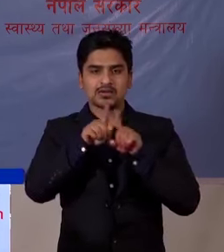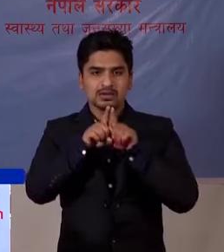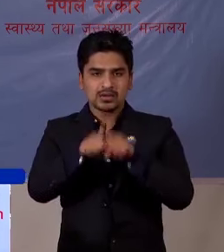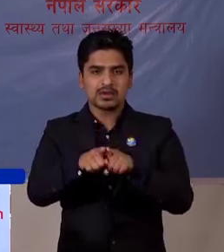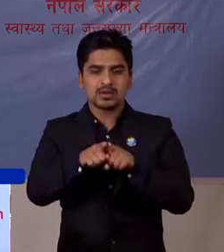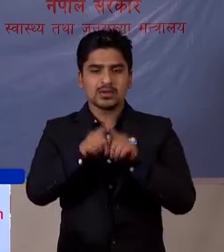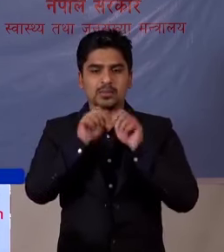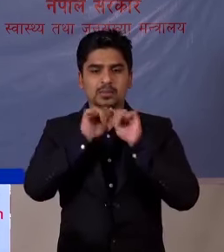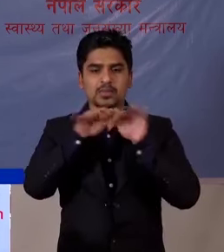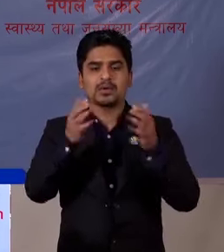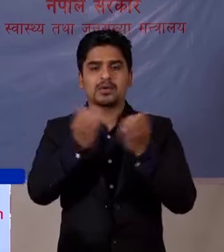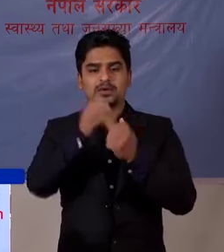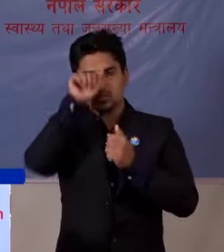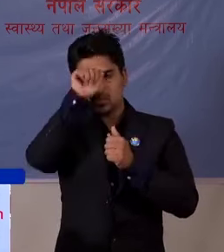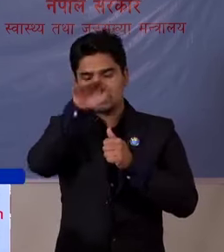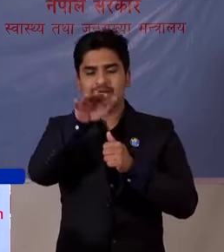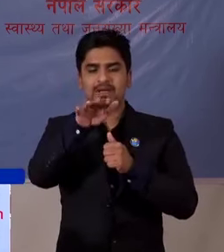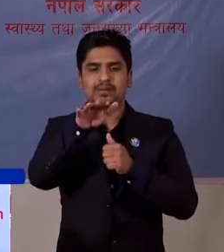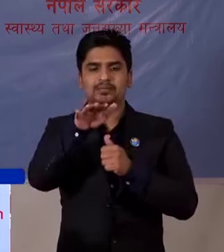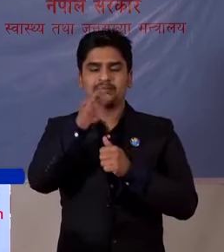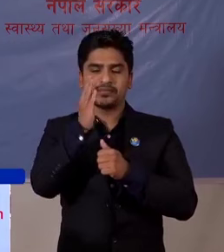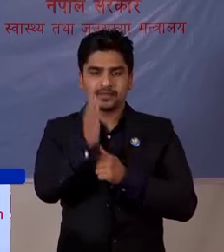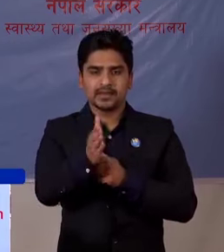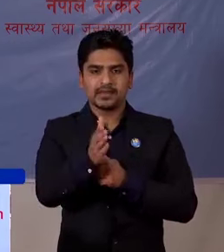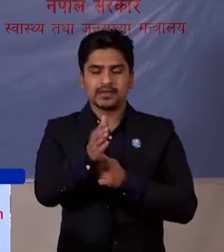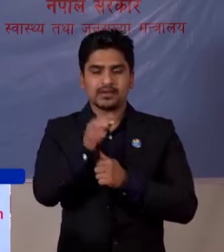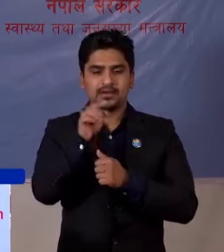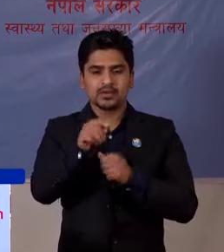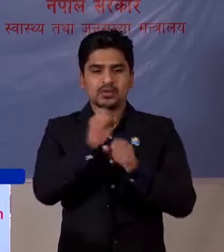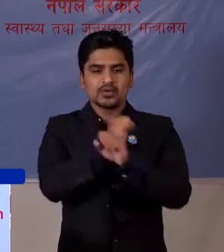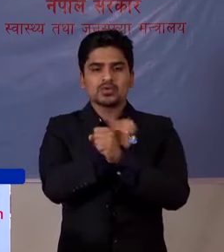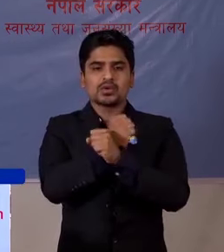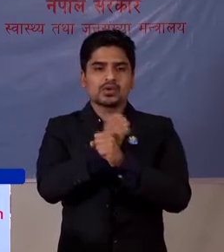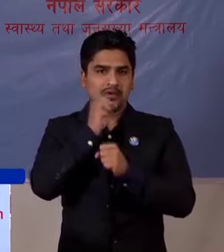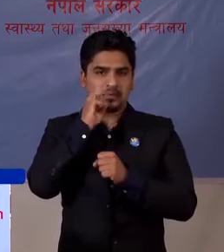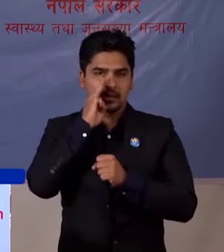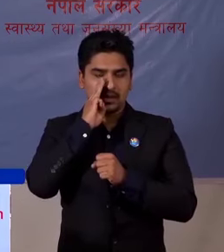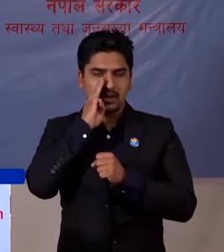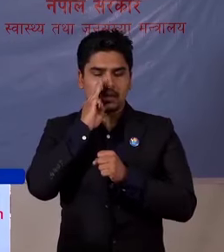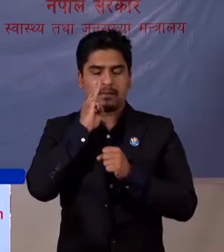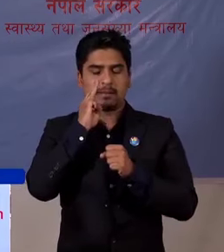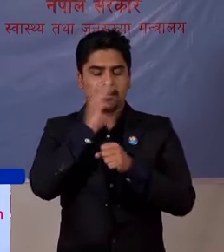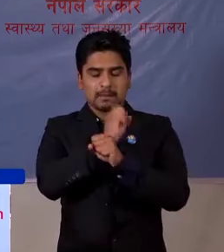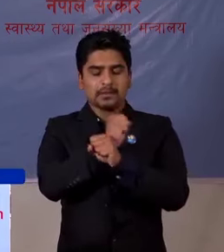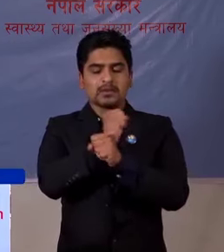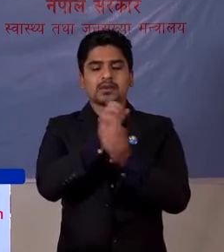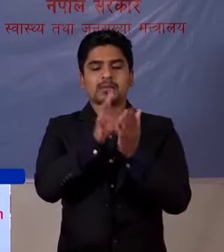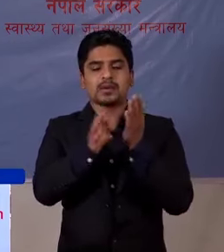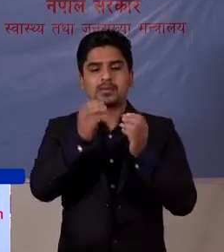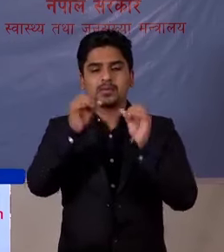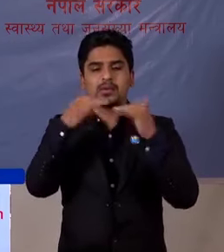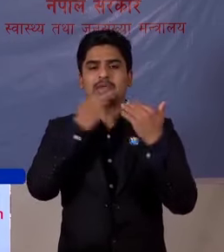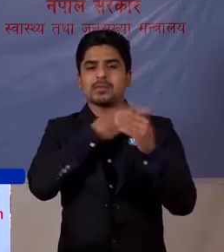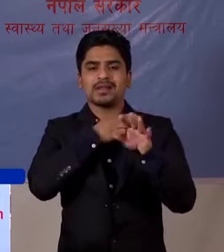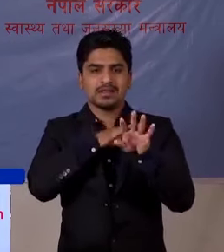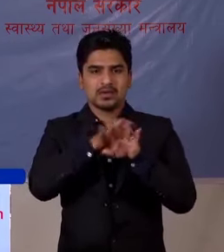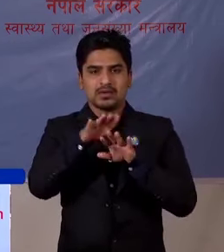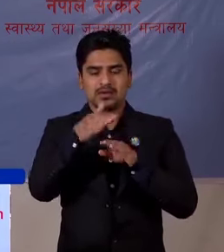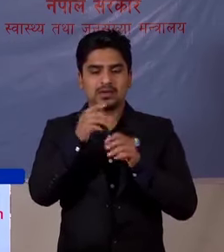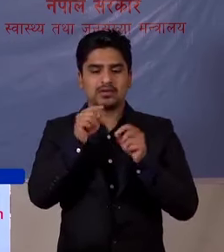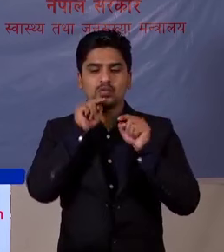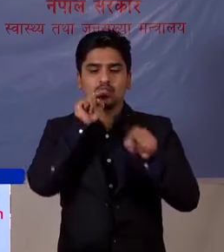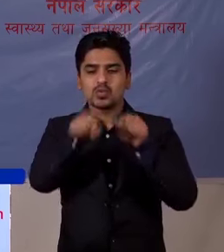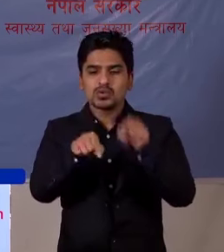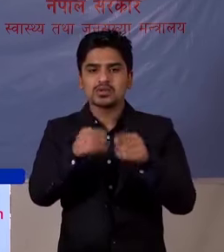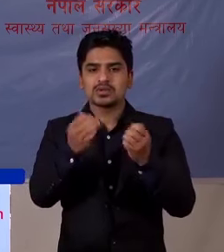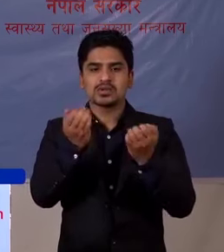प्रभागरियेको सुचनात जानकारीले यो संक्कतमा बाट प्रभावित मानी सरुका बिरुत्यमा दोसारोपन